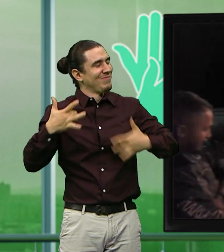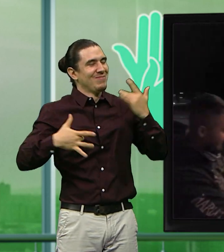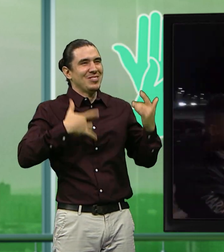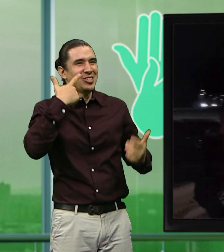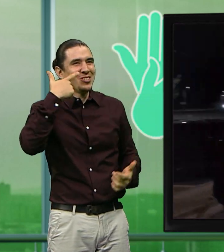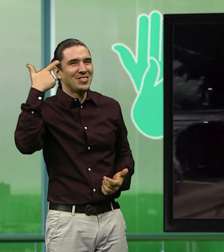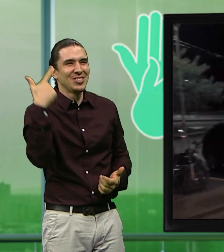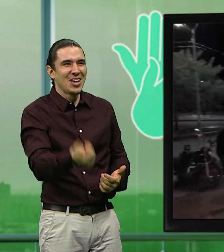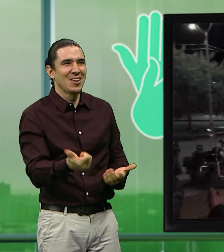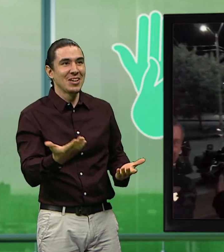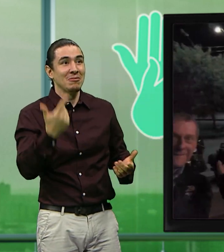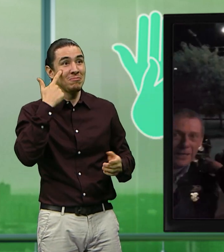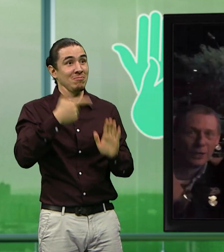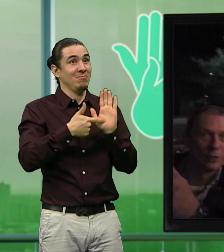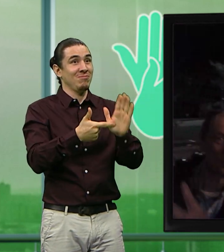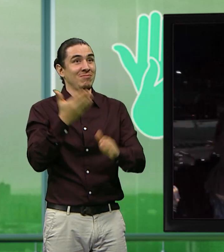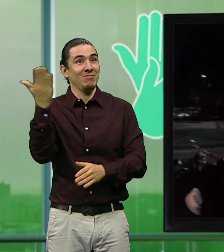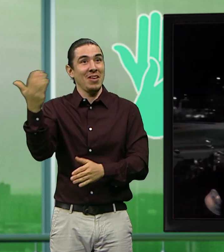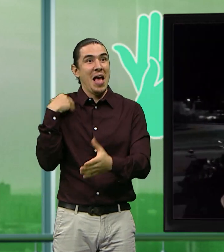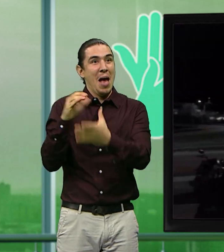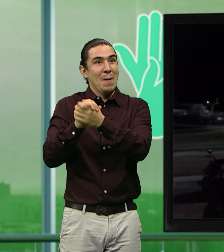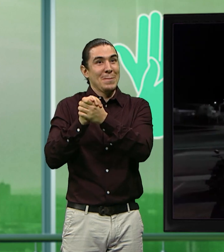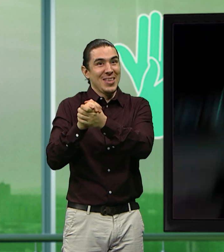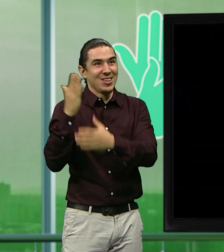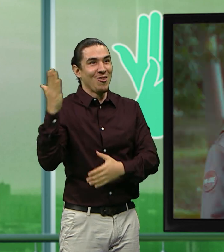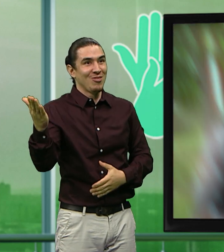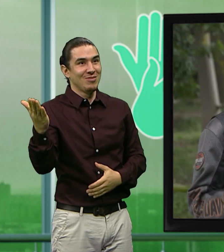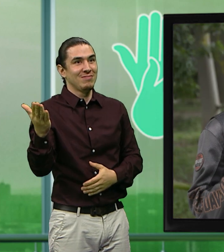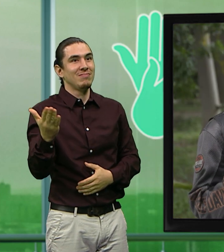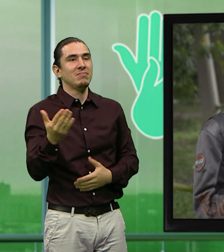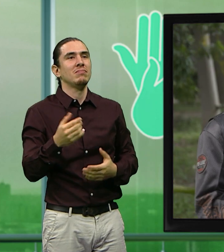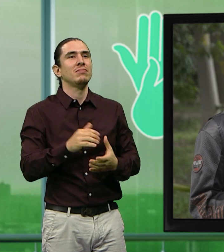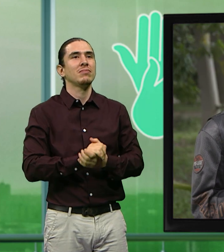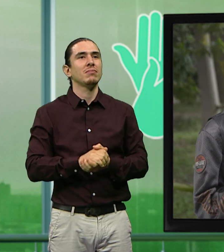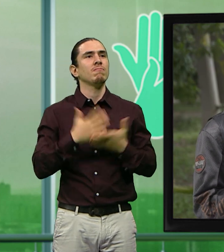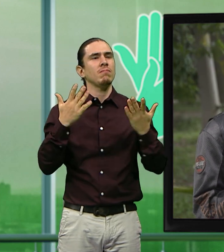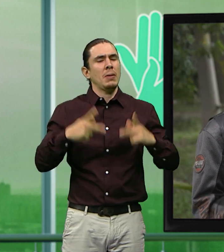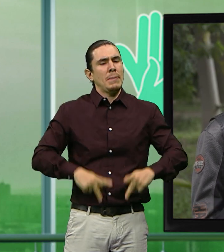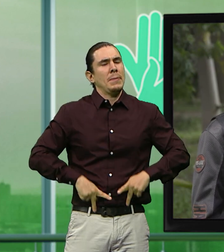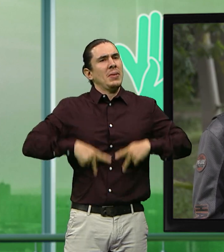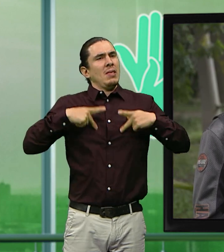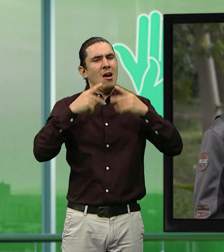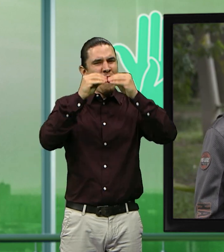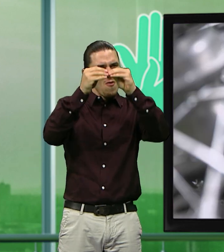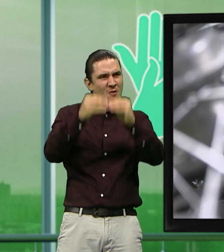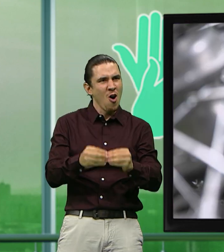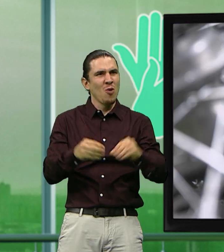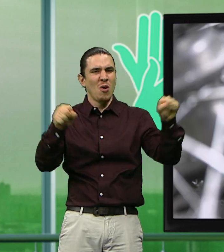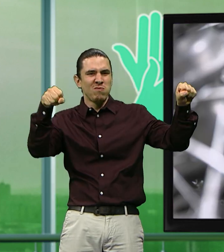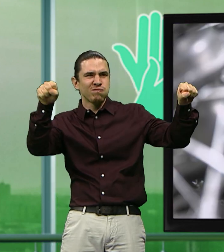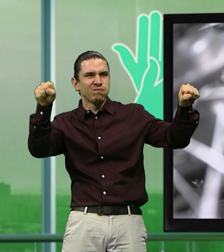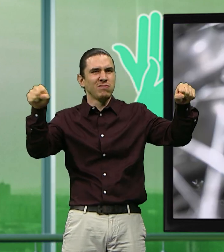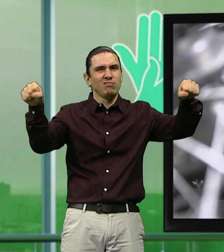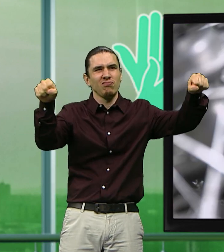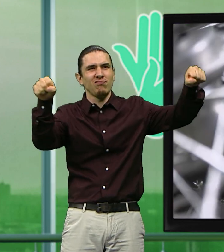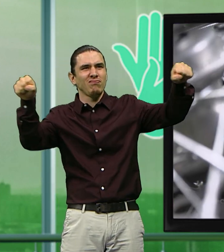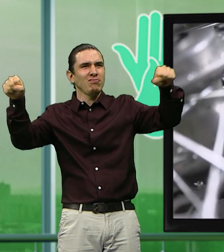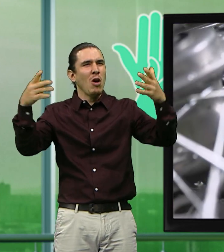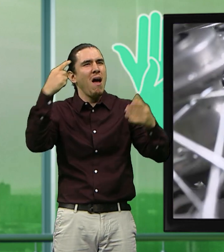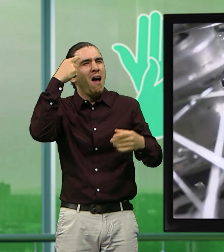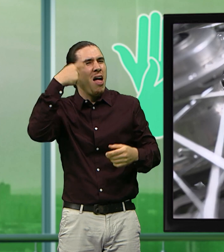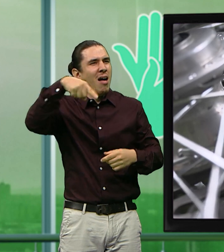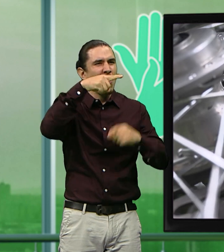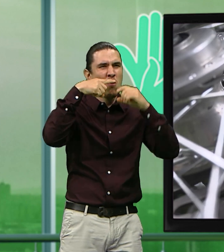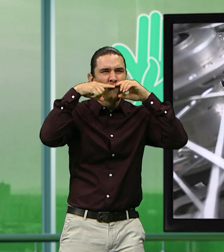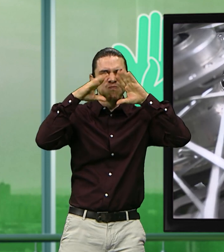bueno. ¡Hey, hey, Cristian! ¿Qué tal le tuvo la rodada a mi negro? Súper cháquico. Cuando mencionan el estilo de vida harlistas, usualmente uno